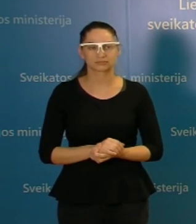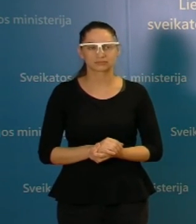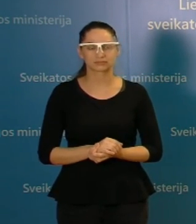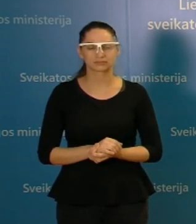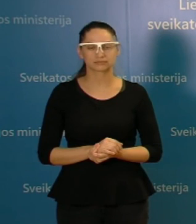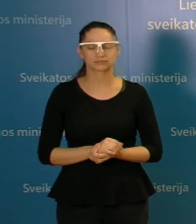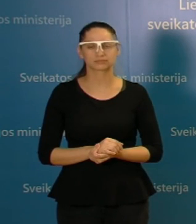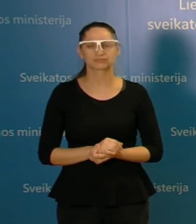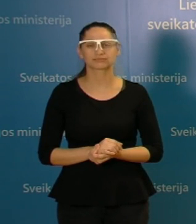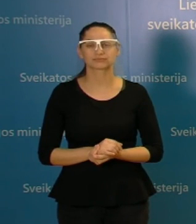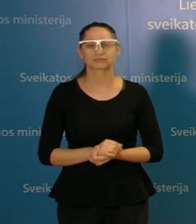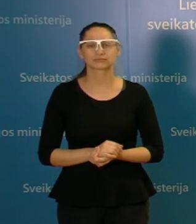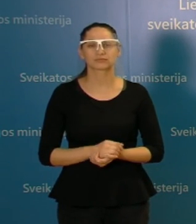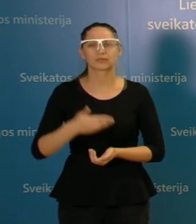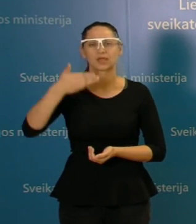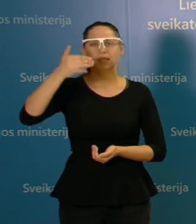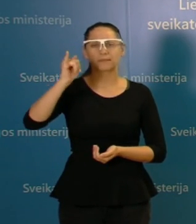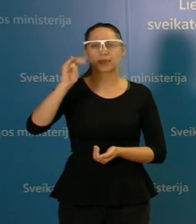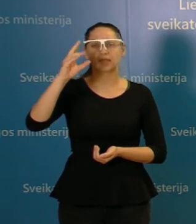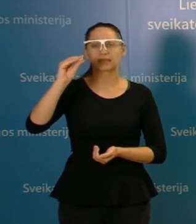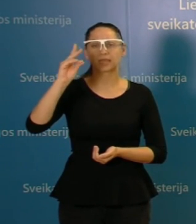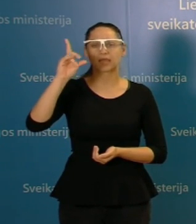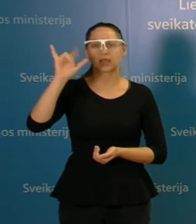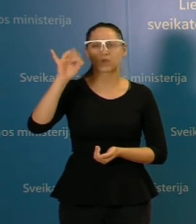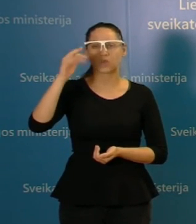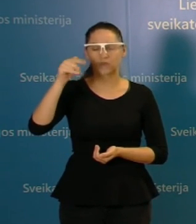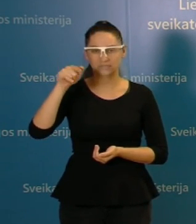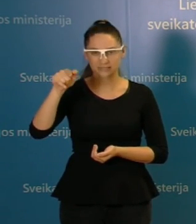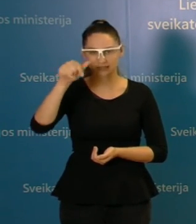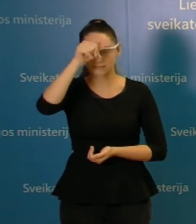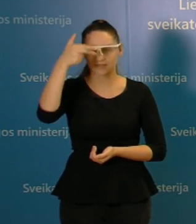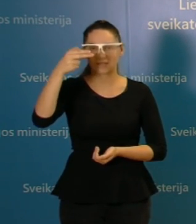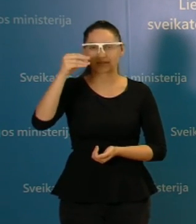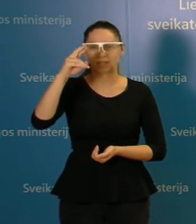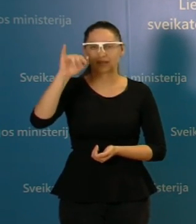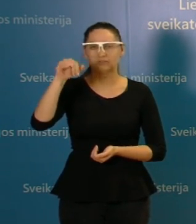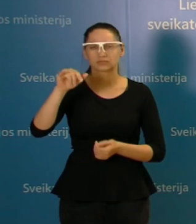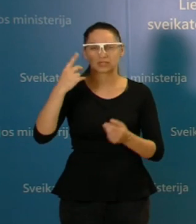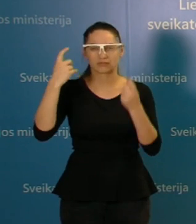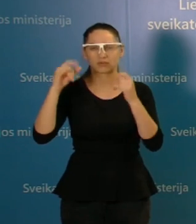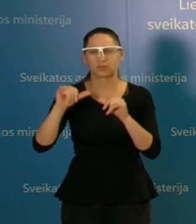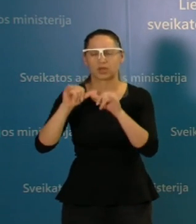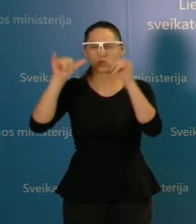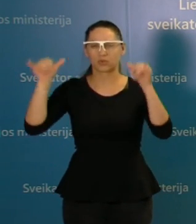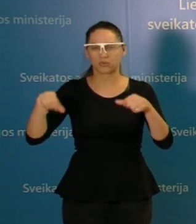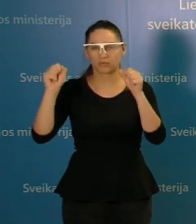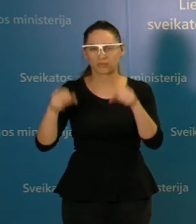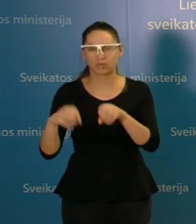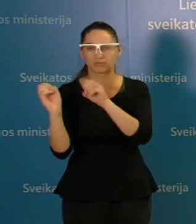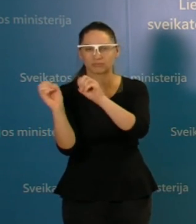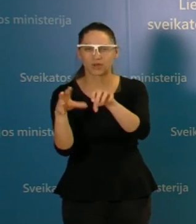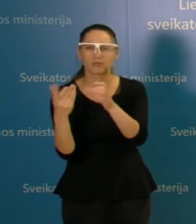Nerijus Mykelionis, jeigu įkreiptis, jisai galėtų galbūt daugiau informacijos suteikti ir